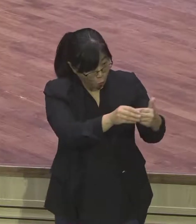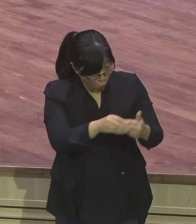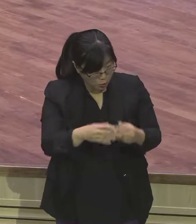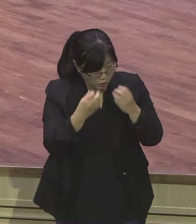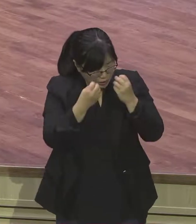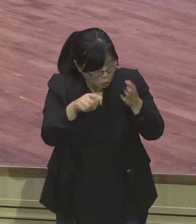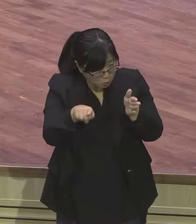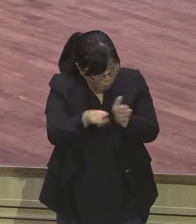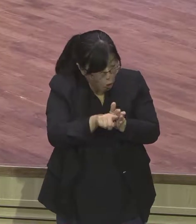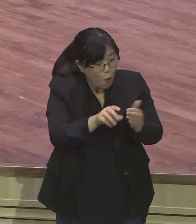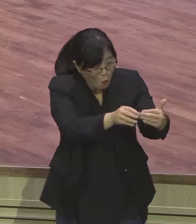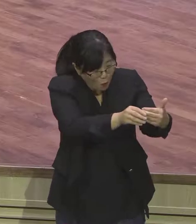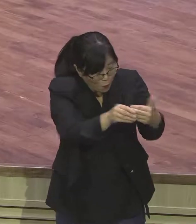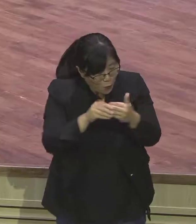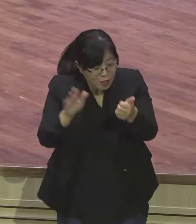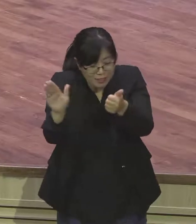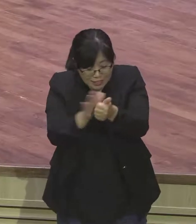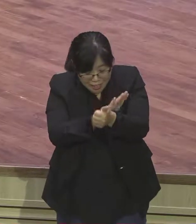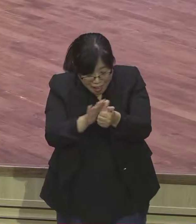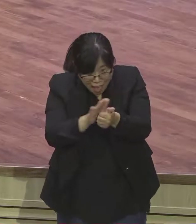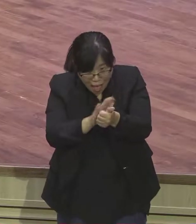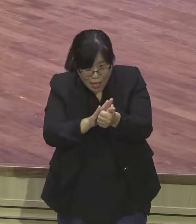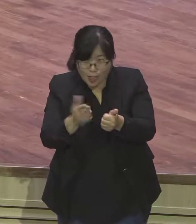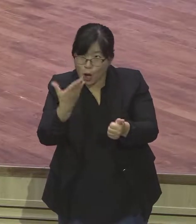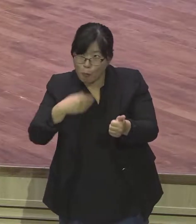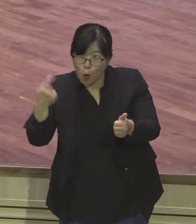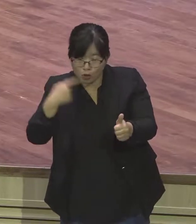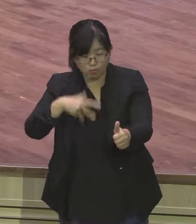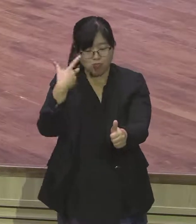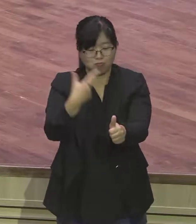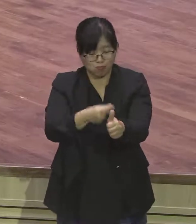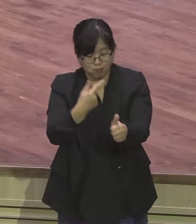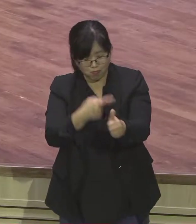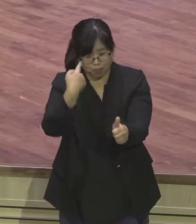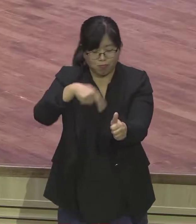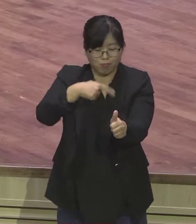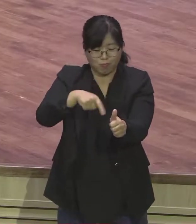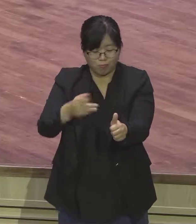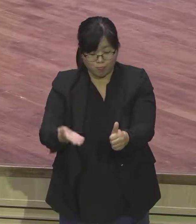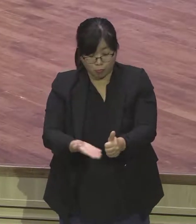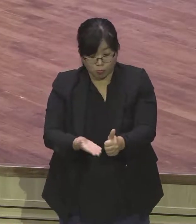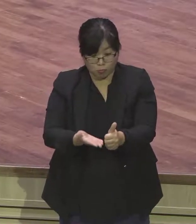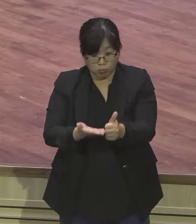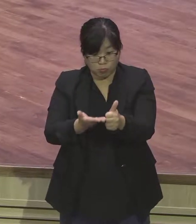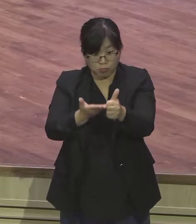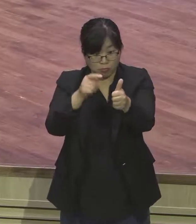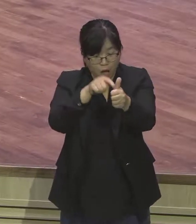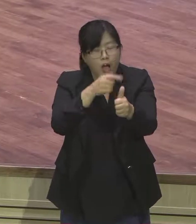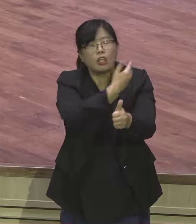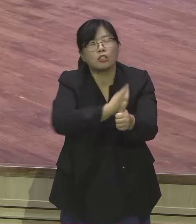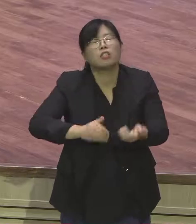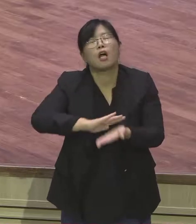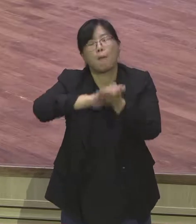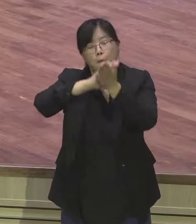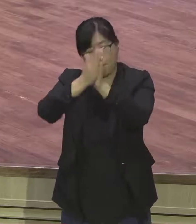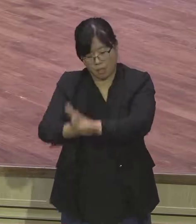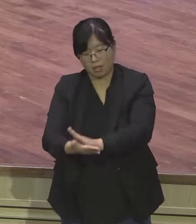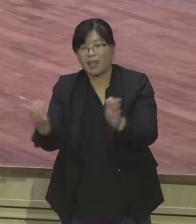오는 이걸 재생산이라고 해요. 재생산. 그러니까 내가 새 가족을 전도했는데 이 사람이 나를 통해 예수 믿고 이